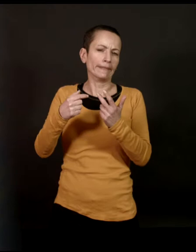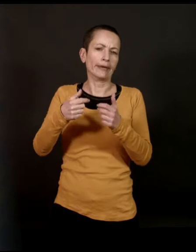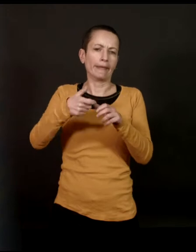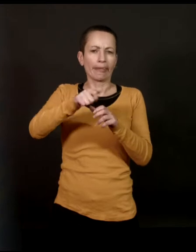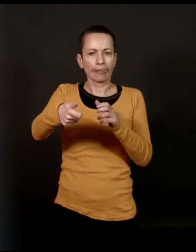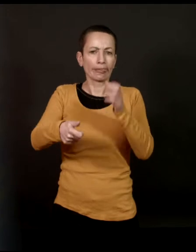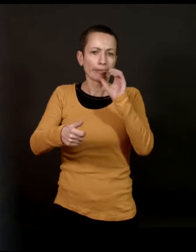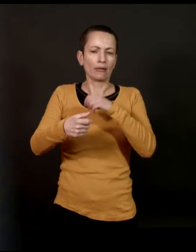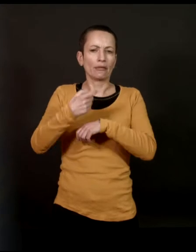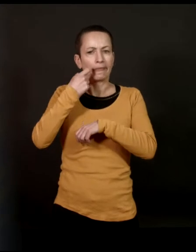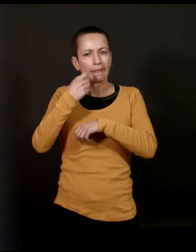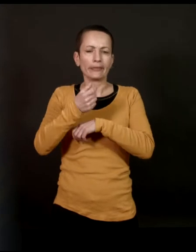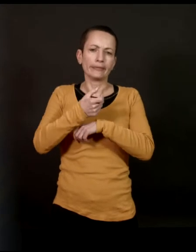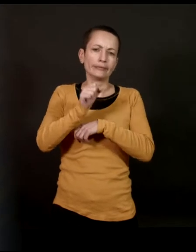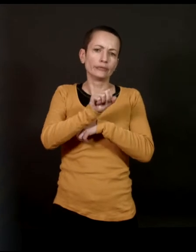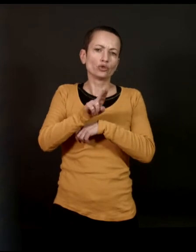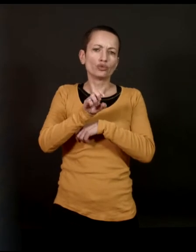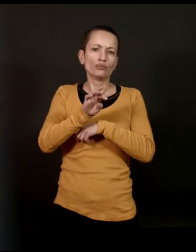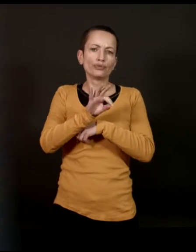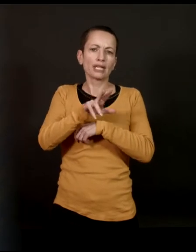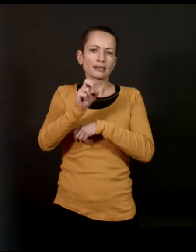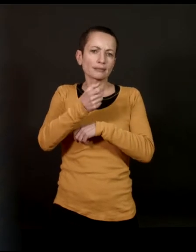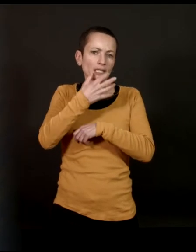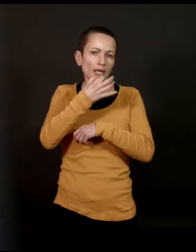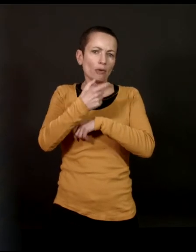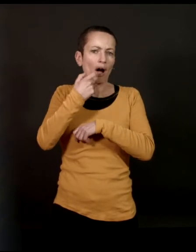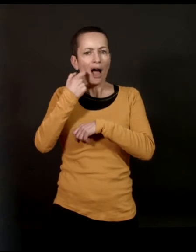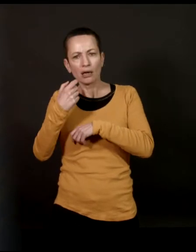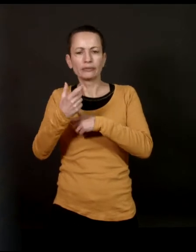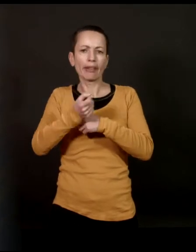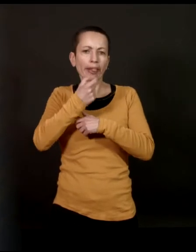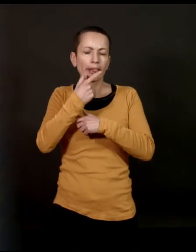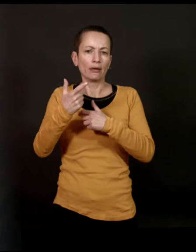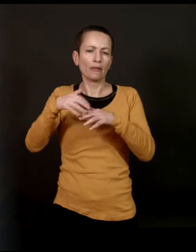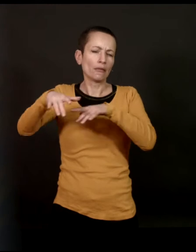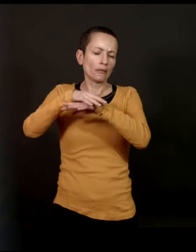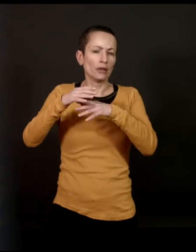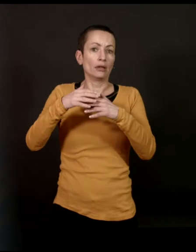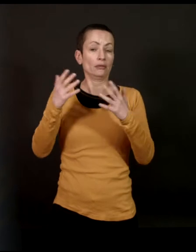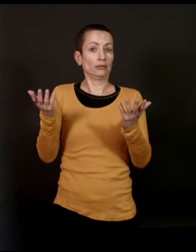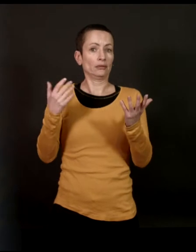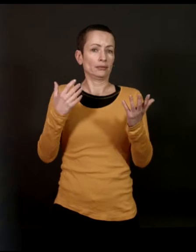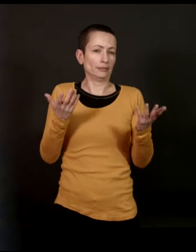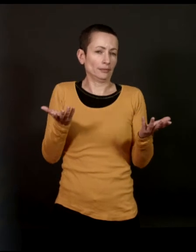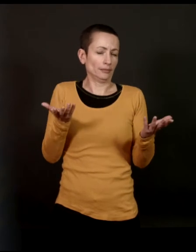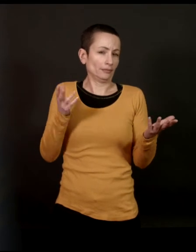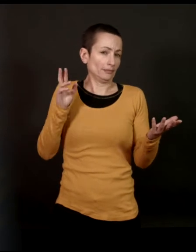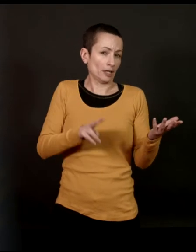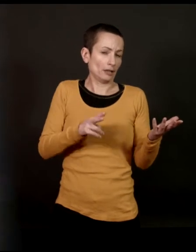boit sa canette, un peu toxicomane. Il tourne au subutex. Enfin, il est dans ce milieu-là. On dit,